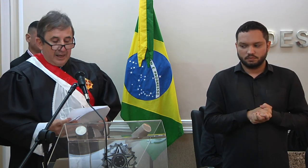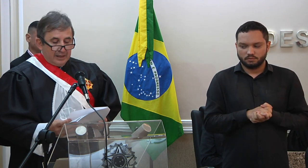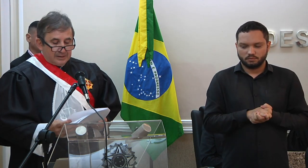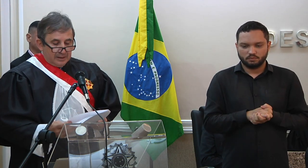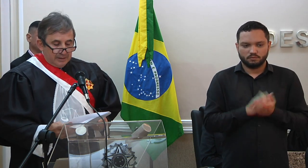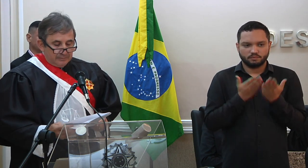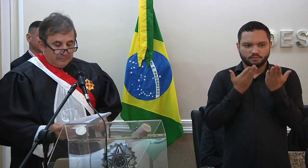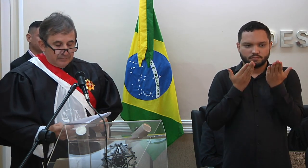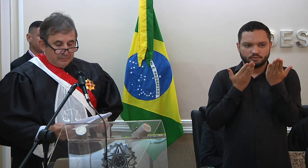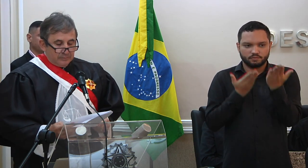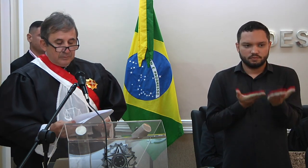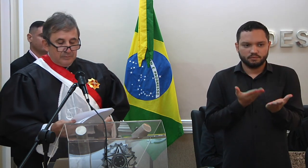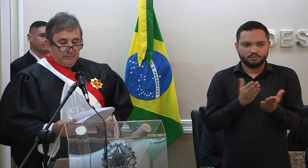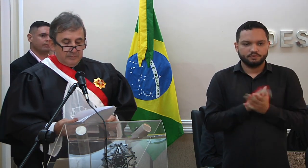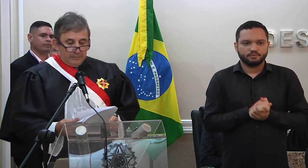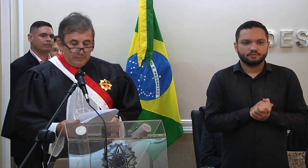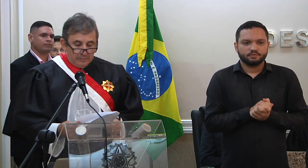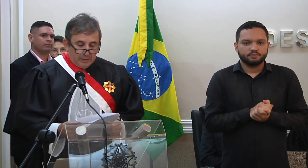Vossa Excelência,